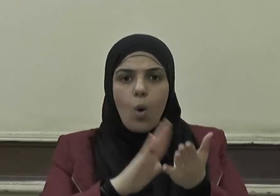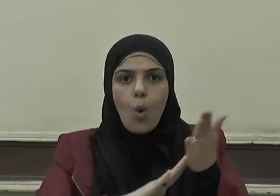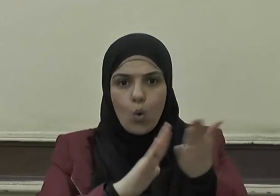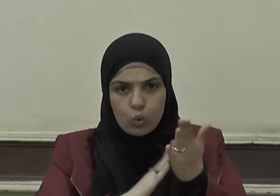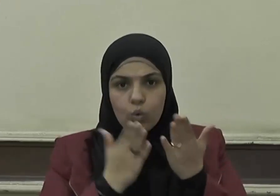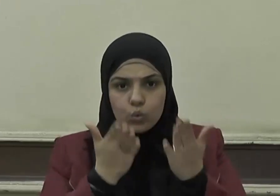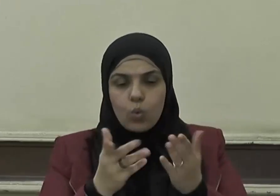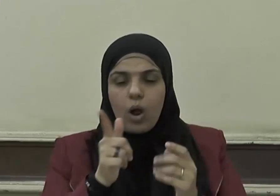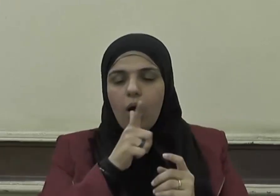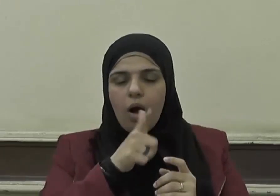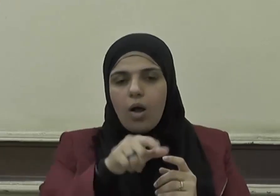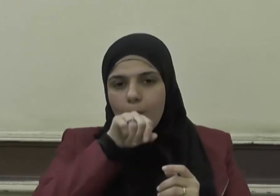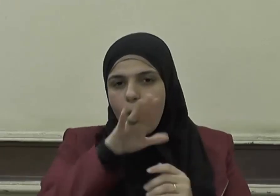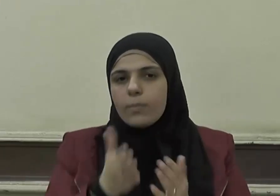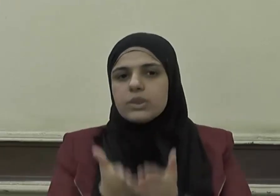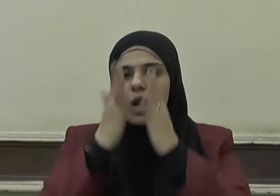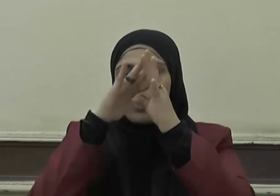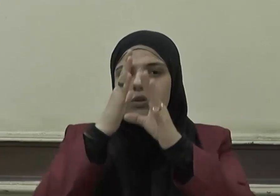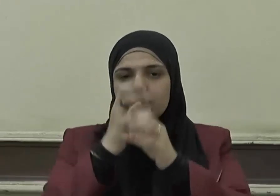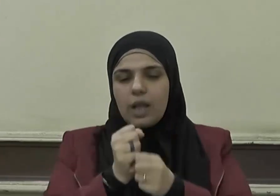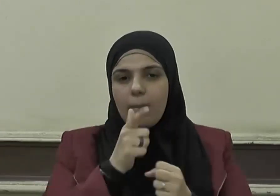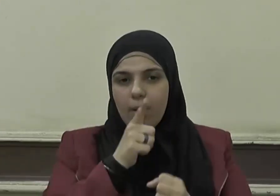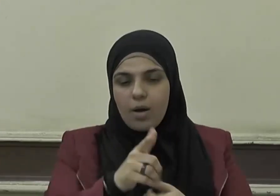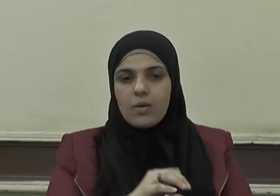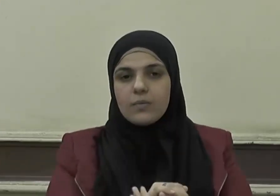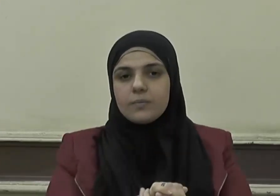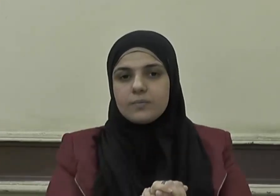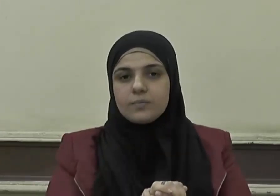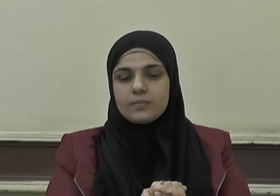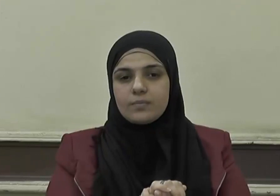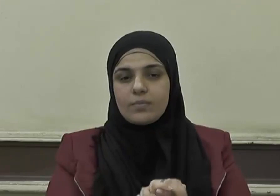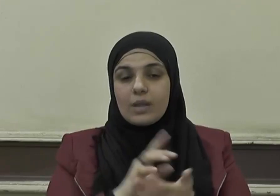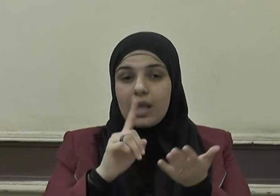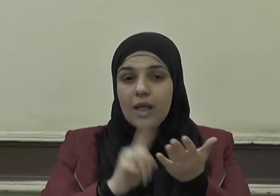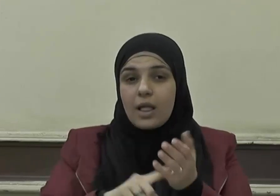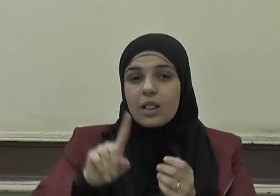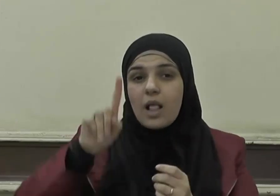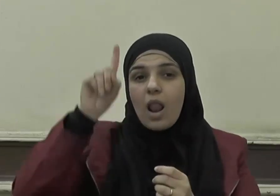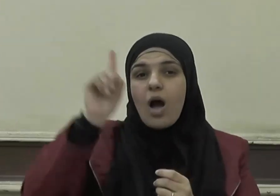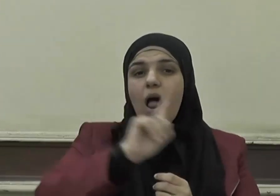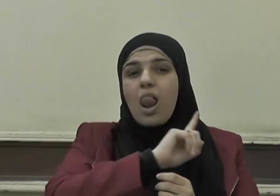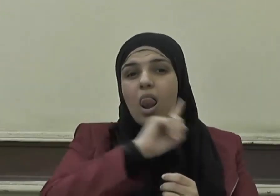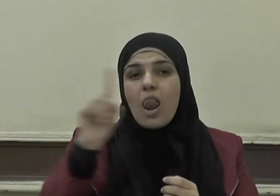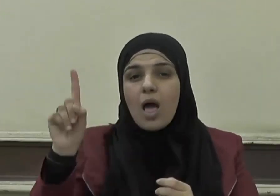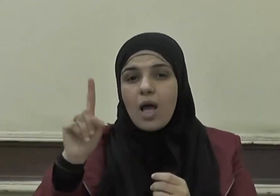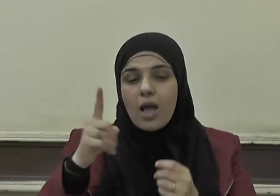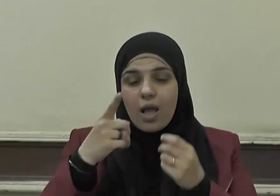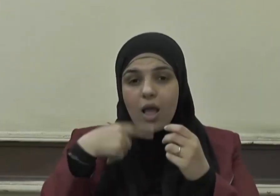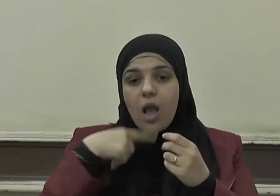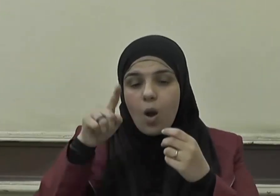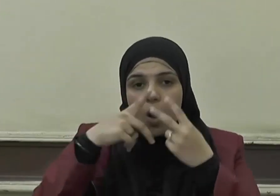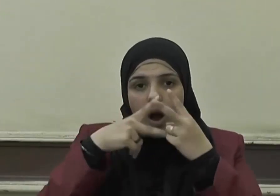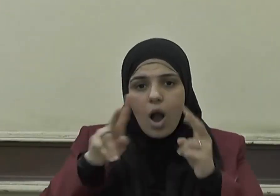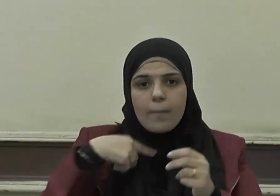فقال صلى الله عليه وسلم إن الله لا يقبض العلم انتزاعاً